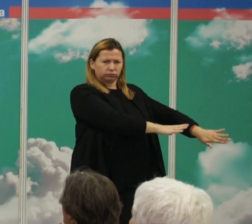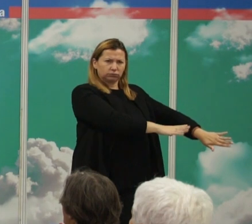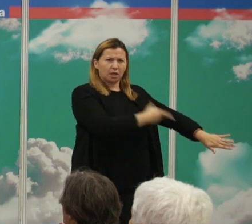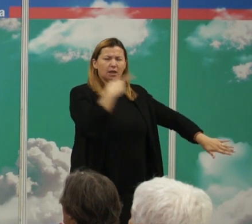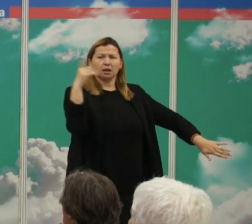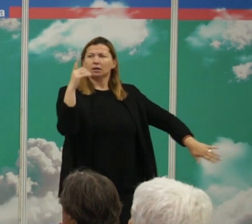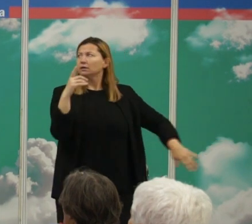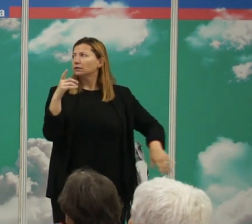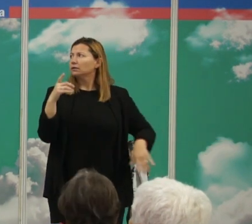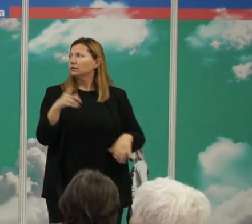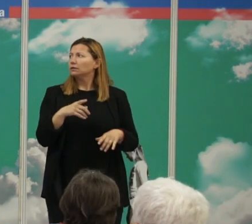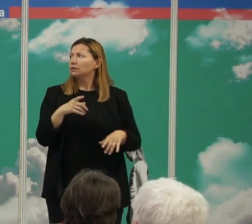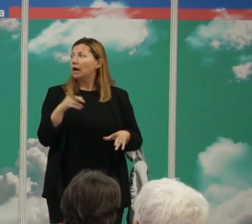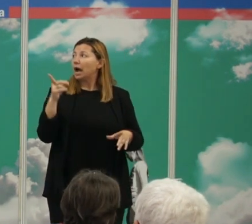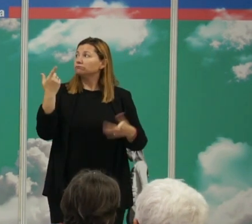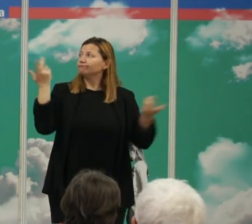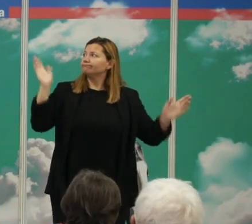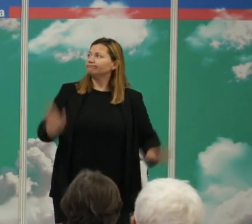ha habido un error en la secuencia.